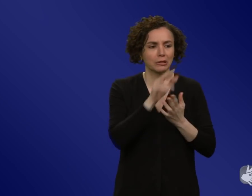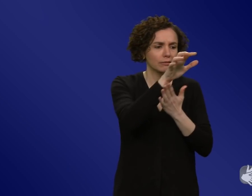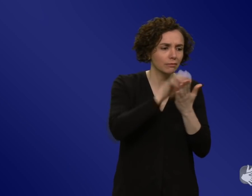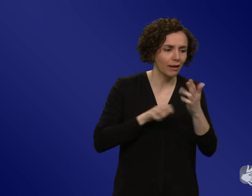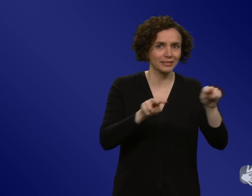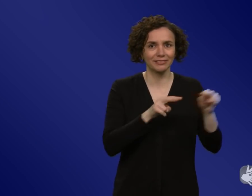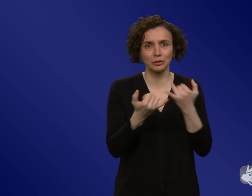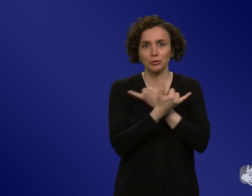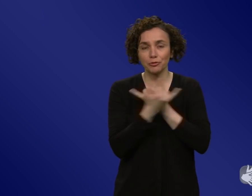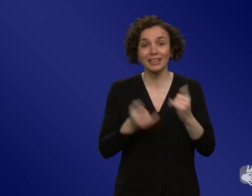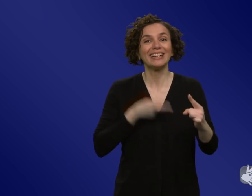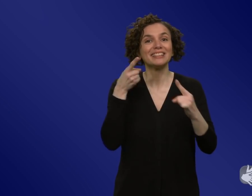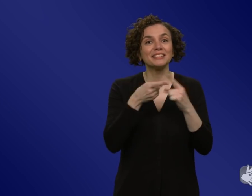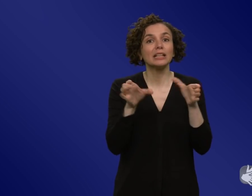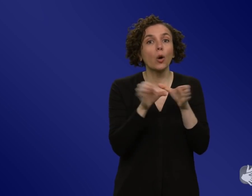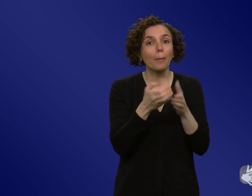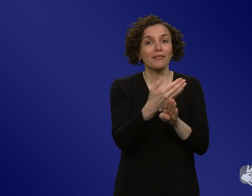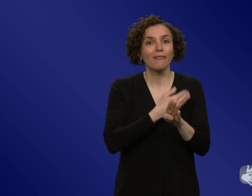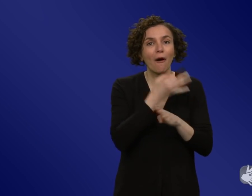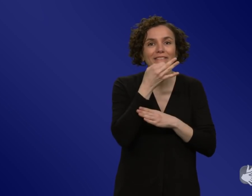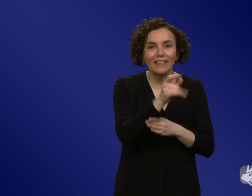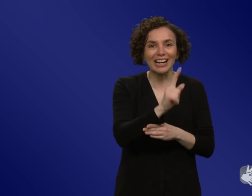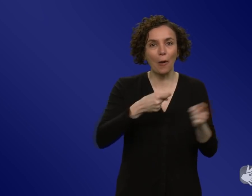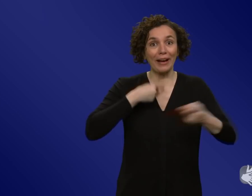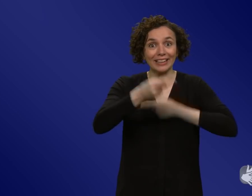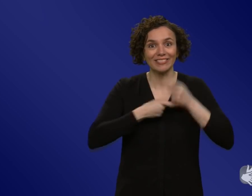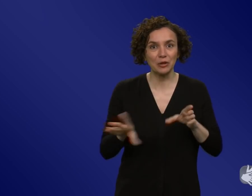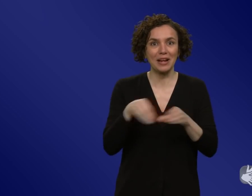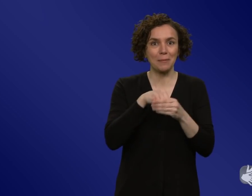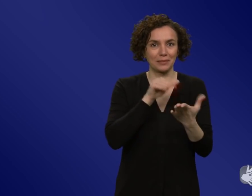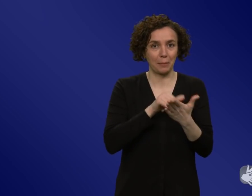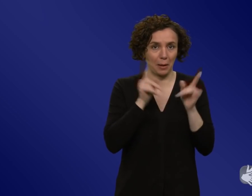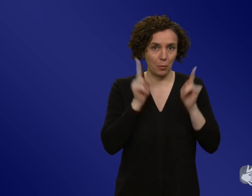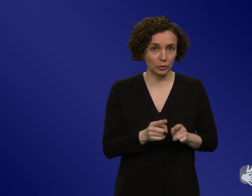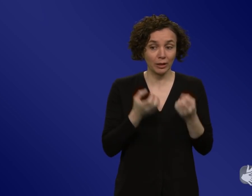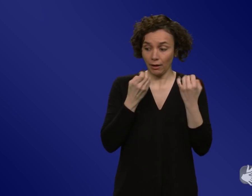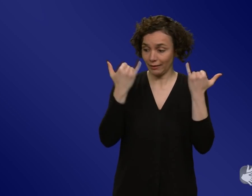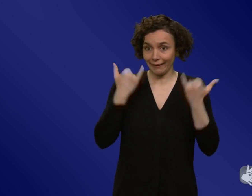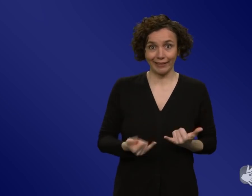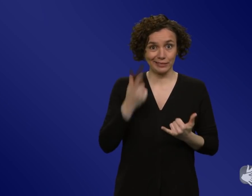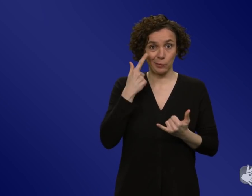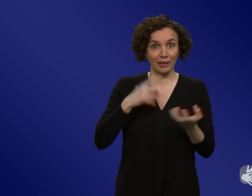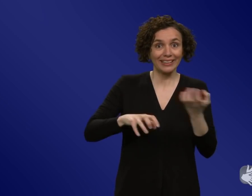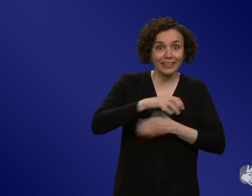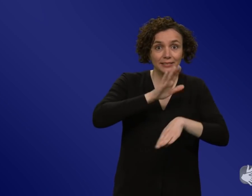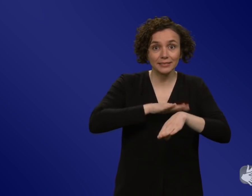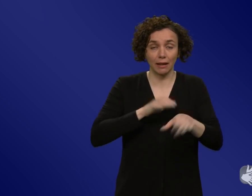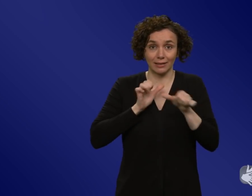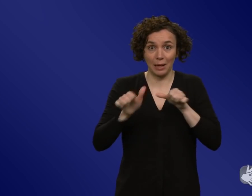einbeziehe in die Entwicklung. Das ist natürlich in so Krisenzeiten mit hohem Zeitdruck komplexer als in ruhigeren Zeiten, ist aber ein ganz